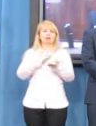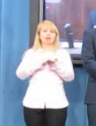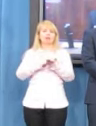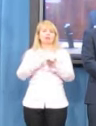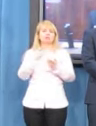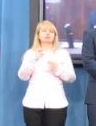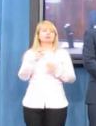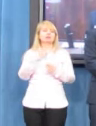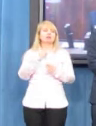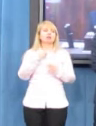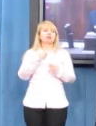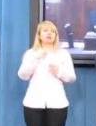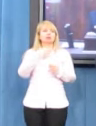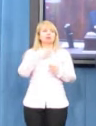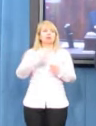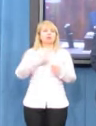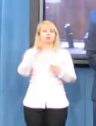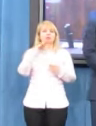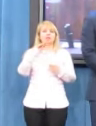na konferencji prasowej.